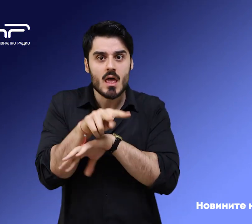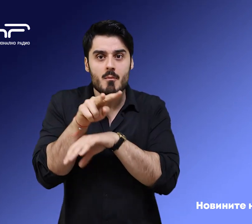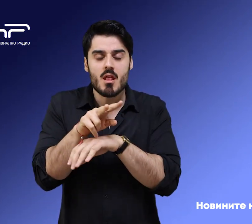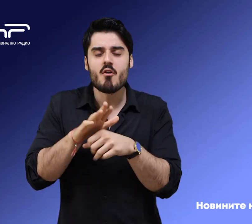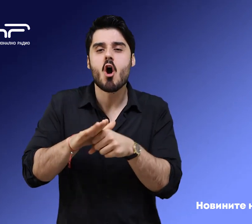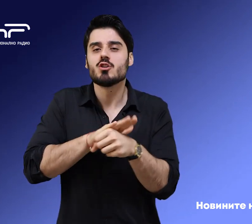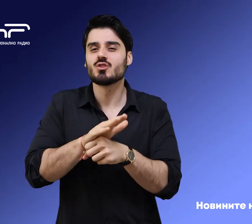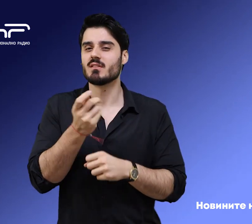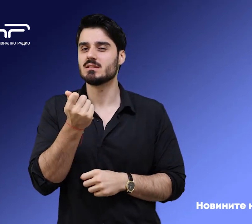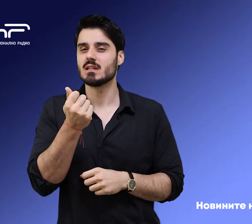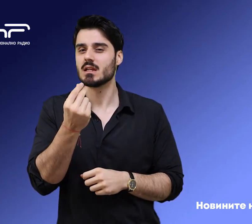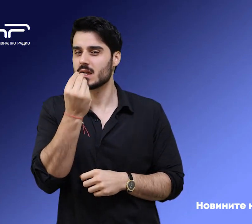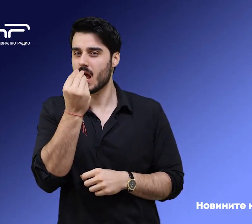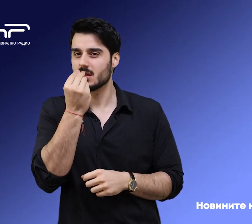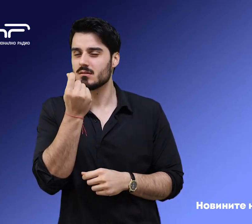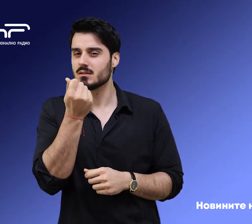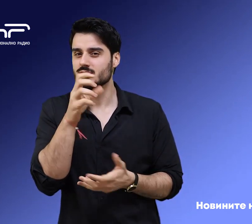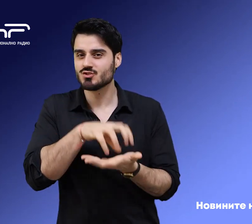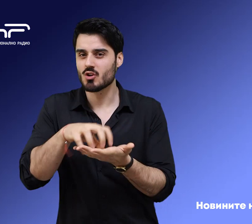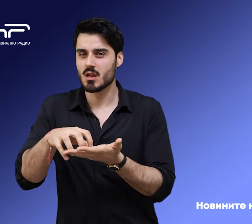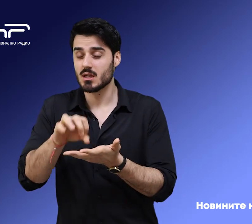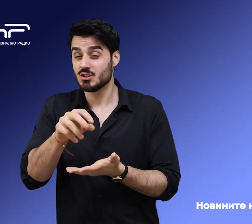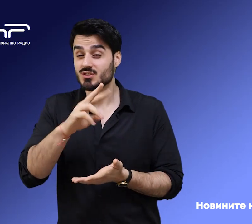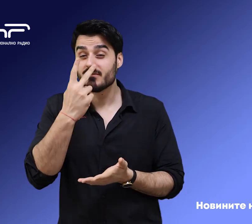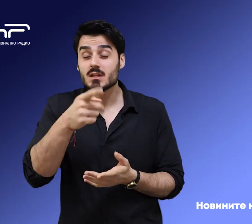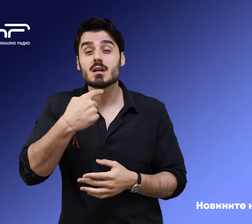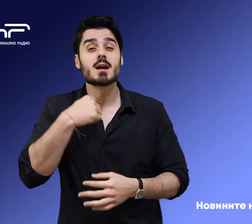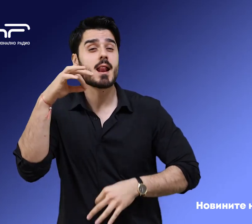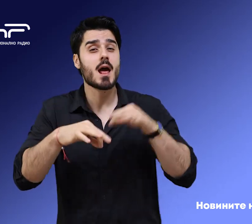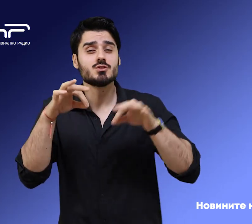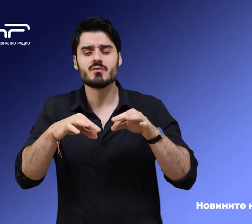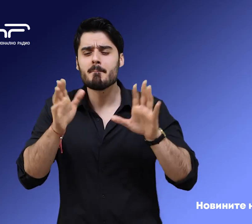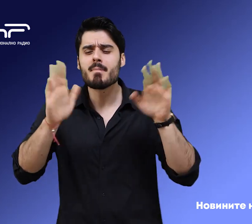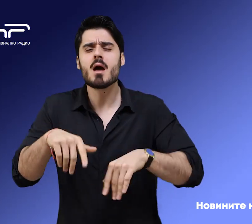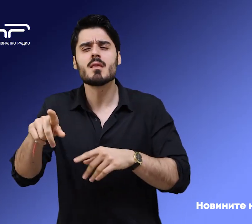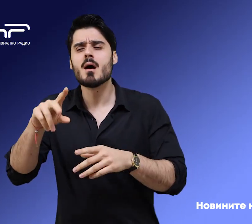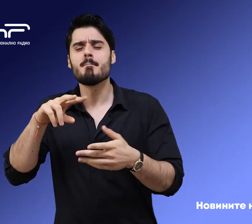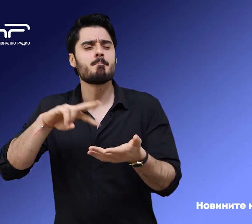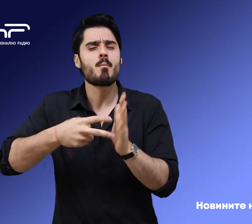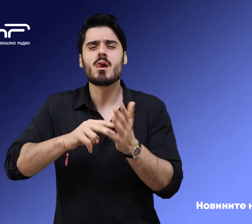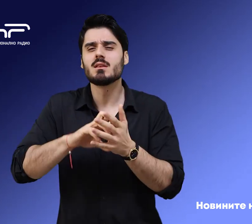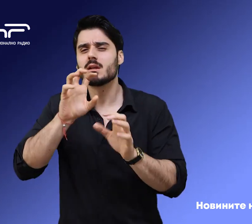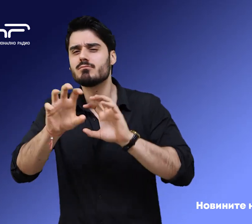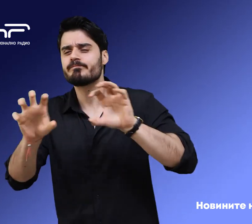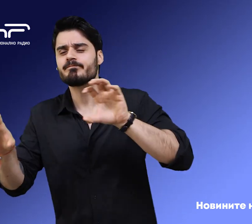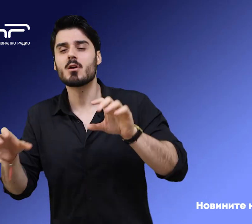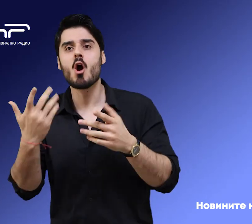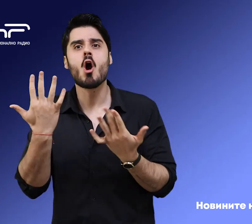хранителни стоки. В бюлетина ще чуете и кои номера в бюлетината се паднаха на основните политически формации и какво показва най-новото